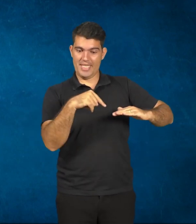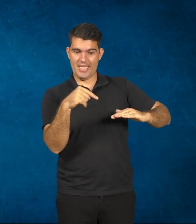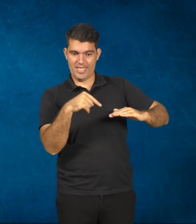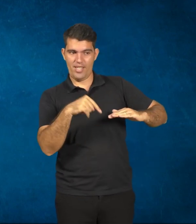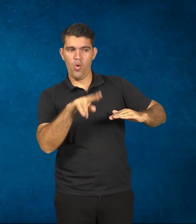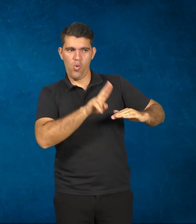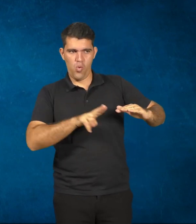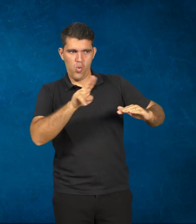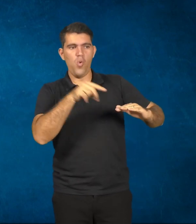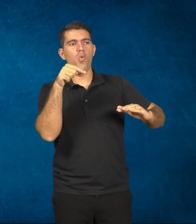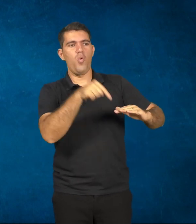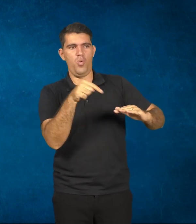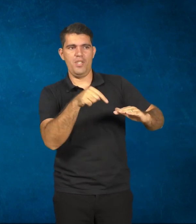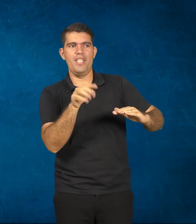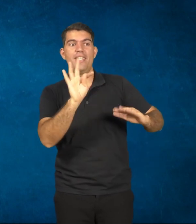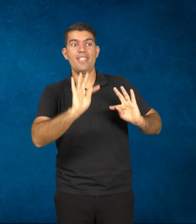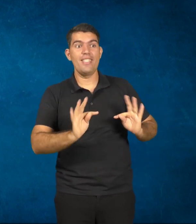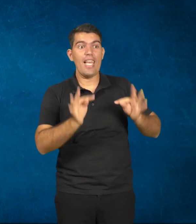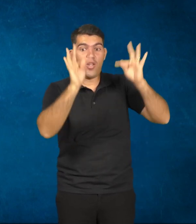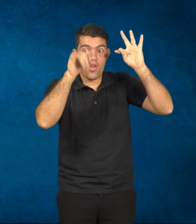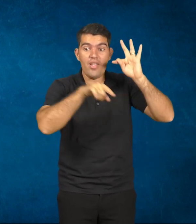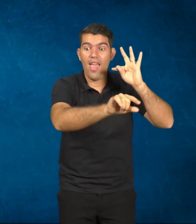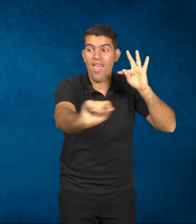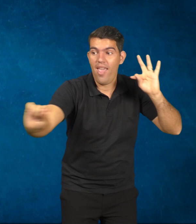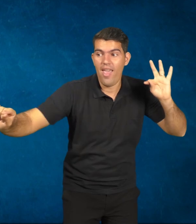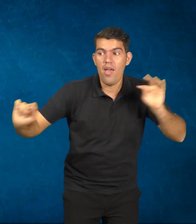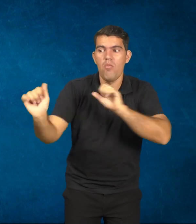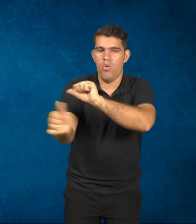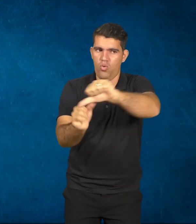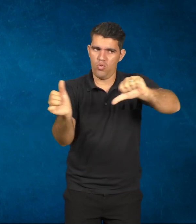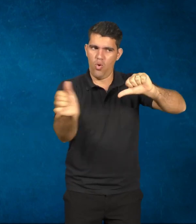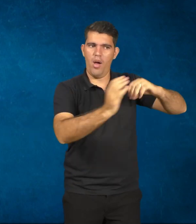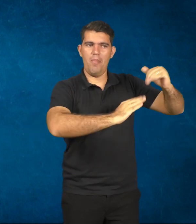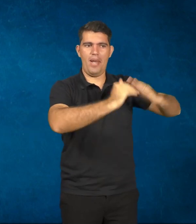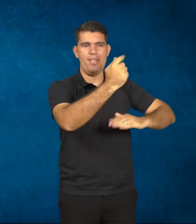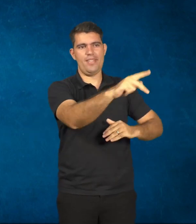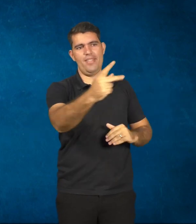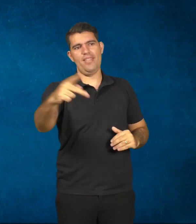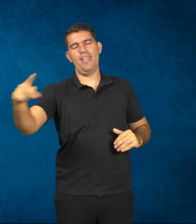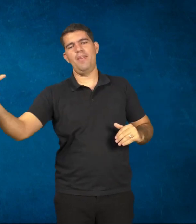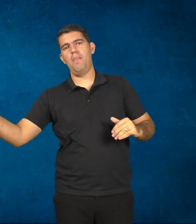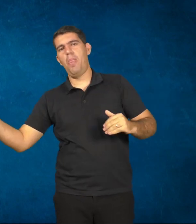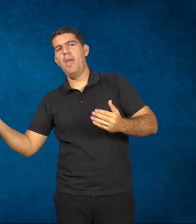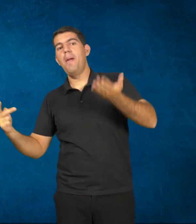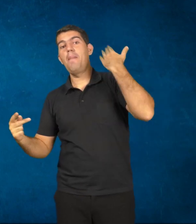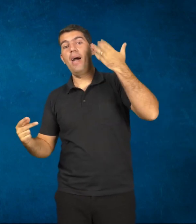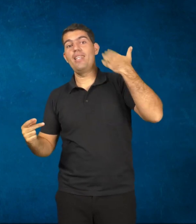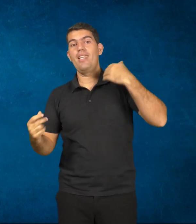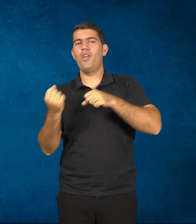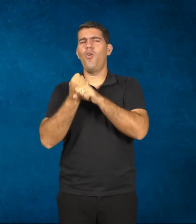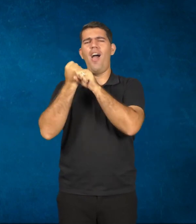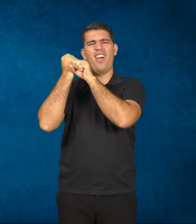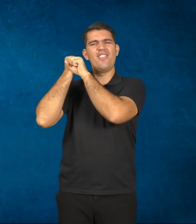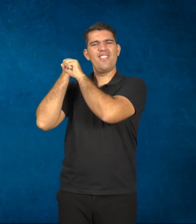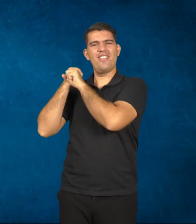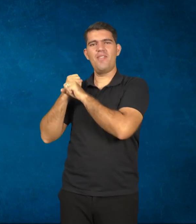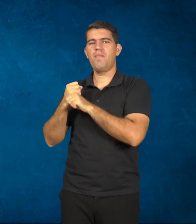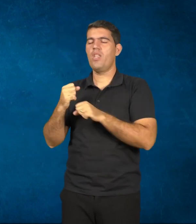tecnologias pelos próprios alunos, alguns anos atrás, os meus alunos que chegavam na universidade não tinham